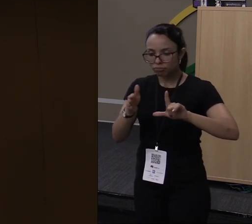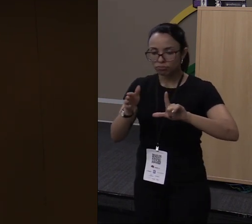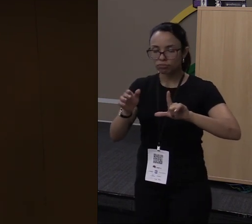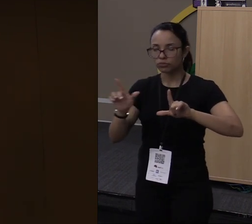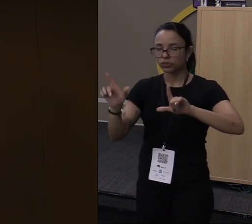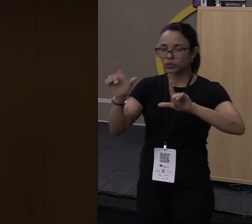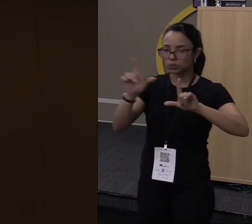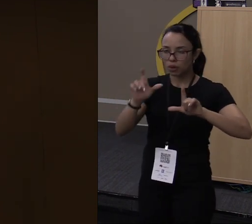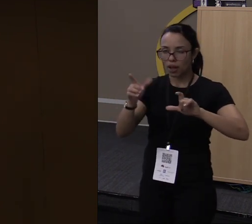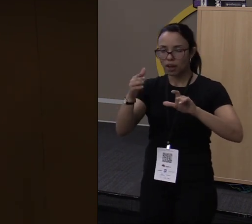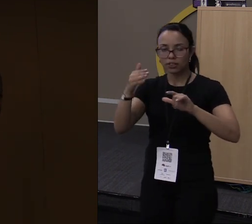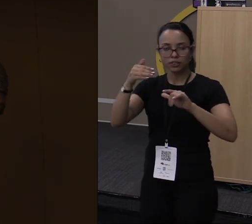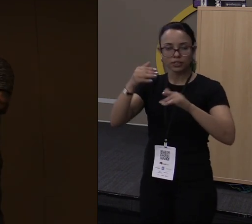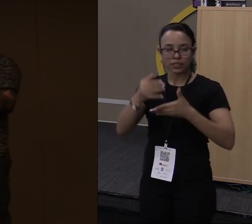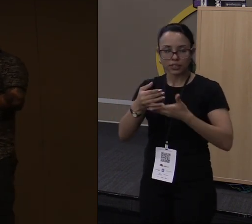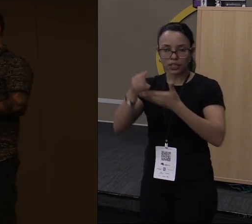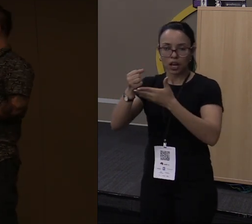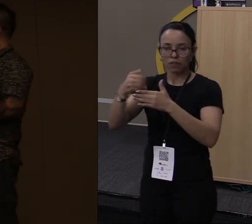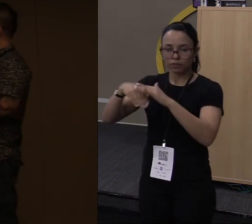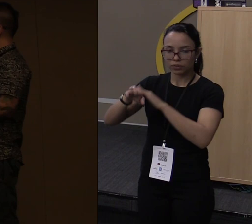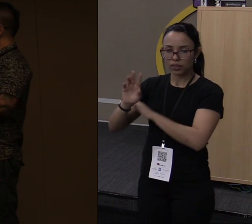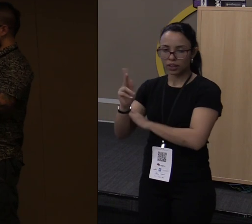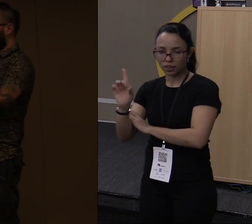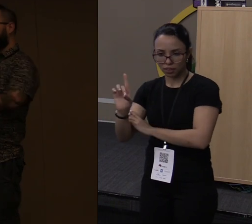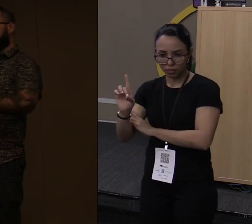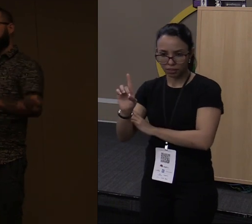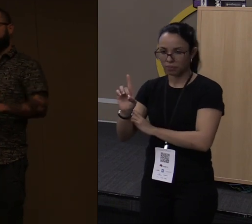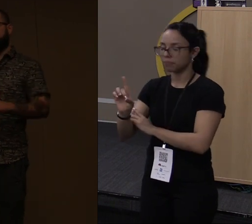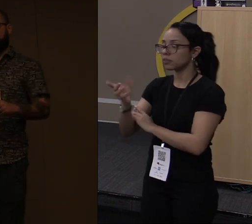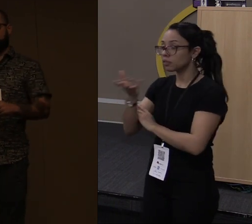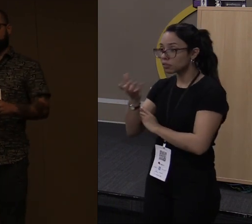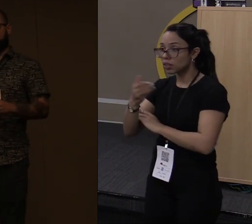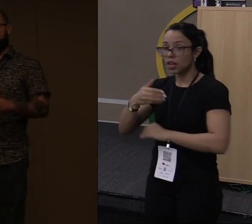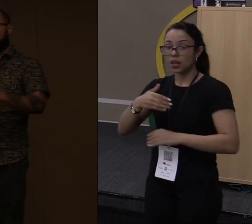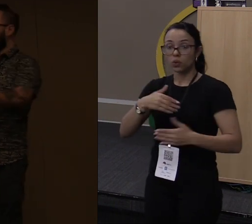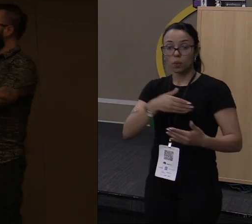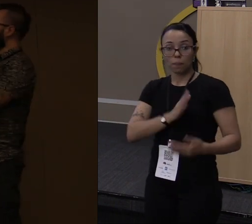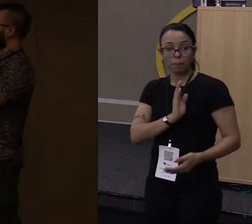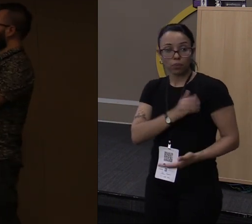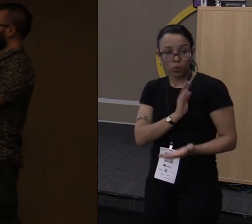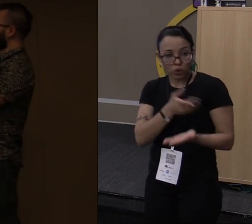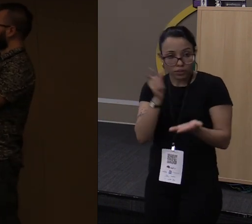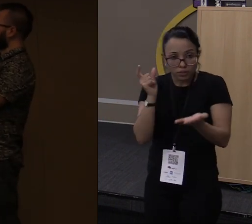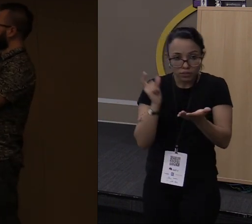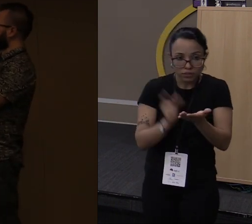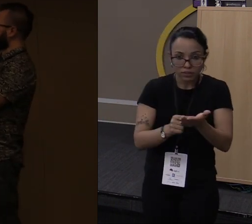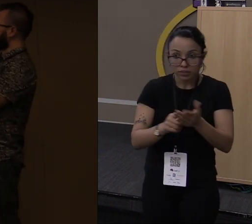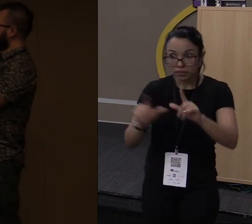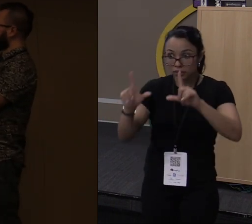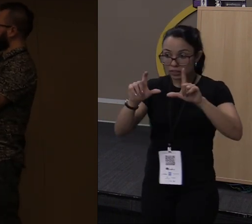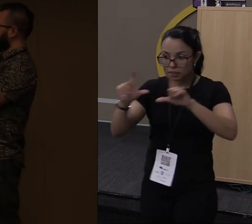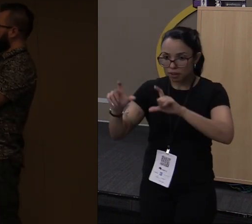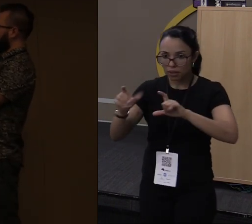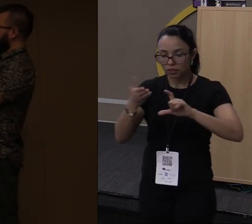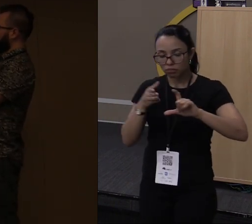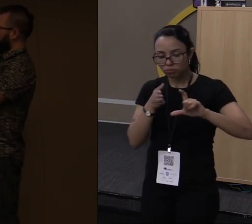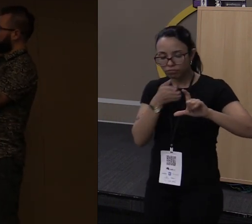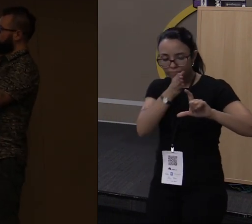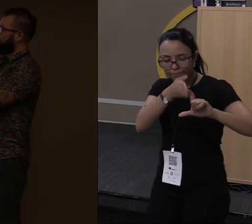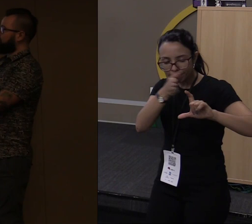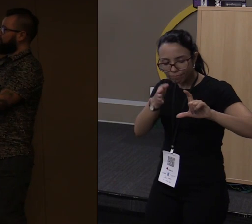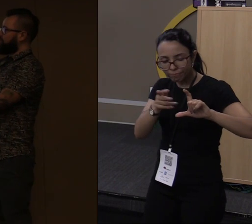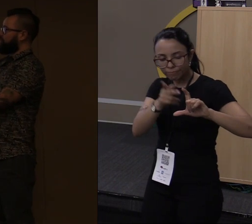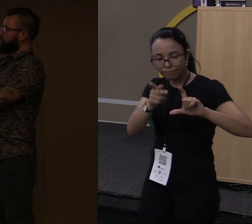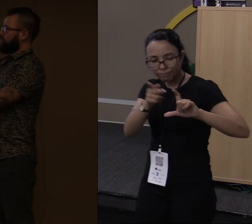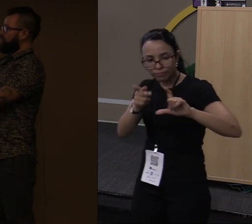imagens que estão salvas no meu HD. E eu quero processar essas imagens. Eu vou percorrer essa lista. Então está aqui, eu